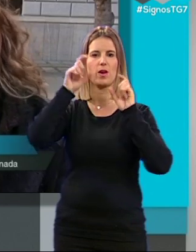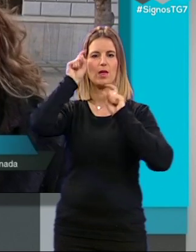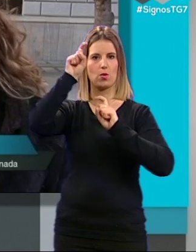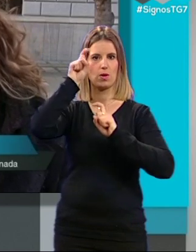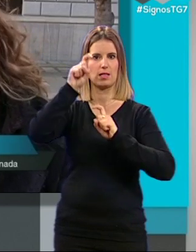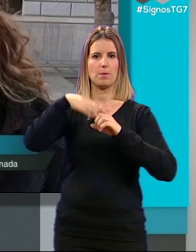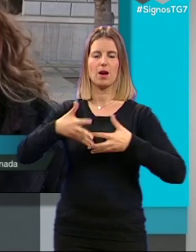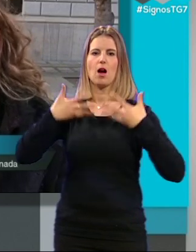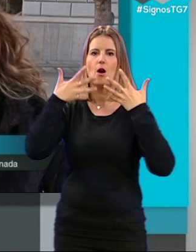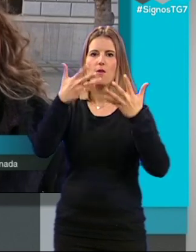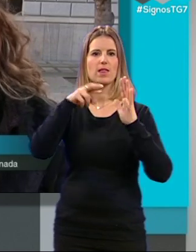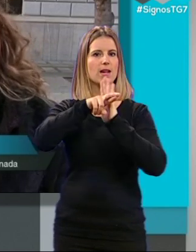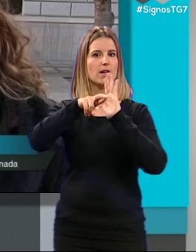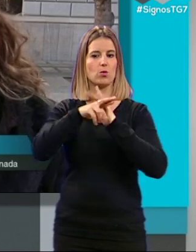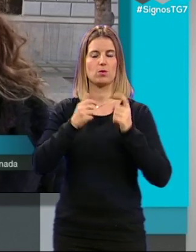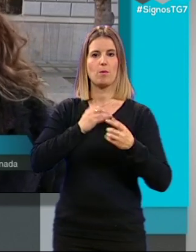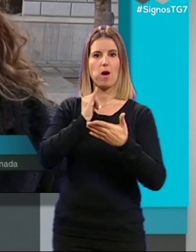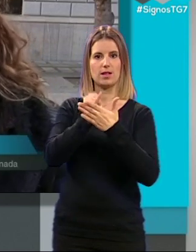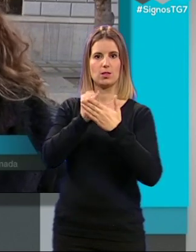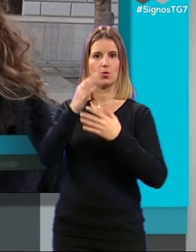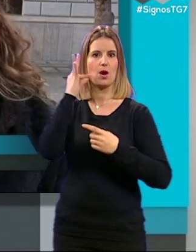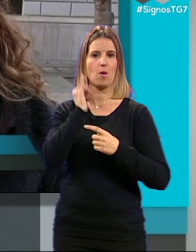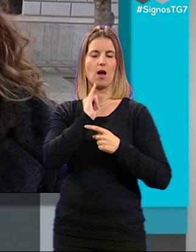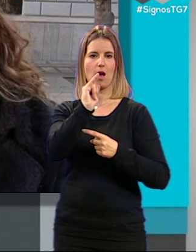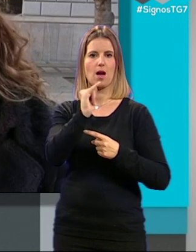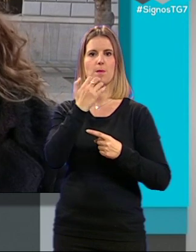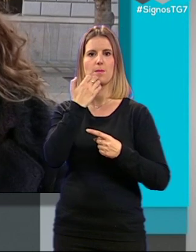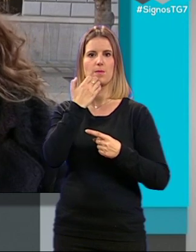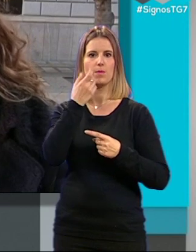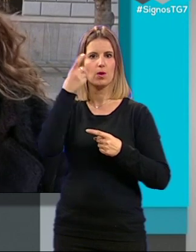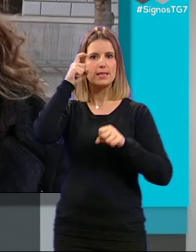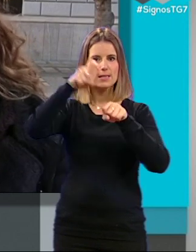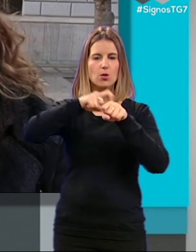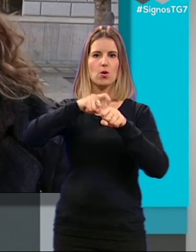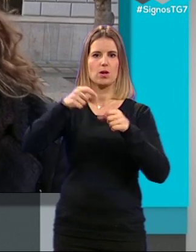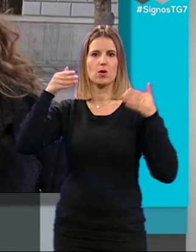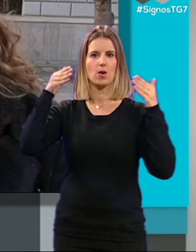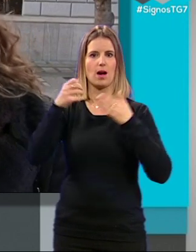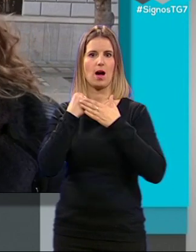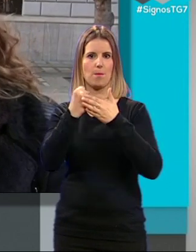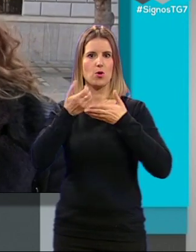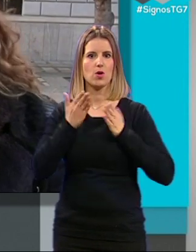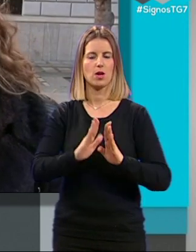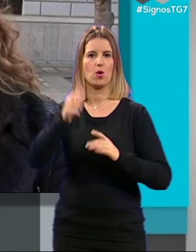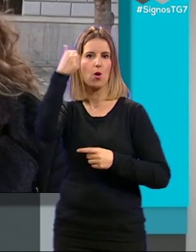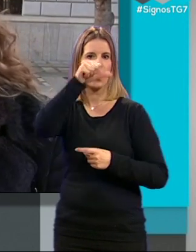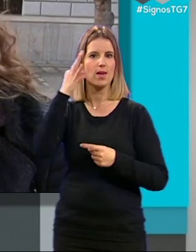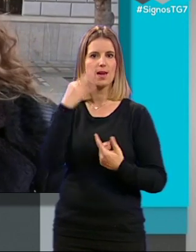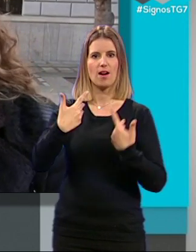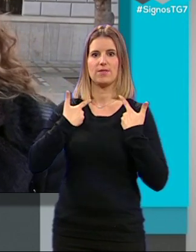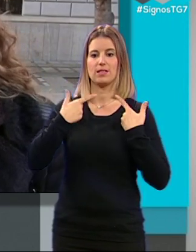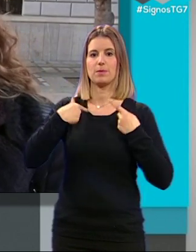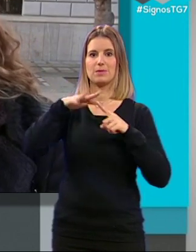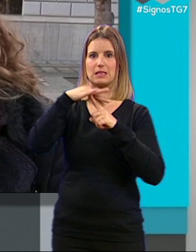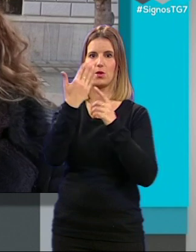para ofrecerle los recursos que el IAM tiene en estos casos que son los recursos de apoyo psicológico en crisis para hijos e hijas víctimas, en este caso para la